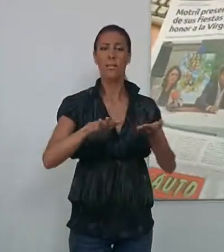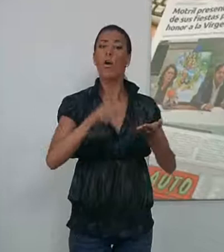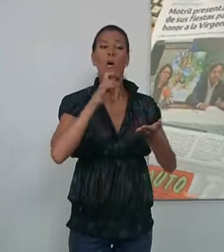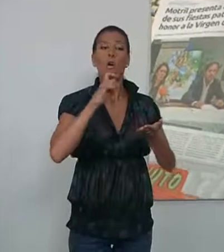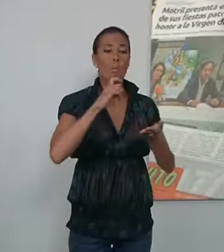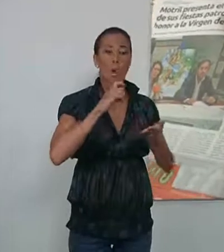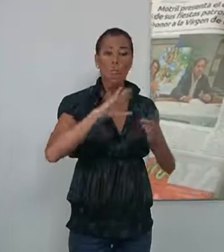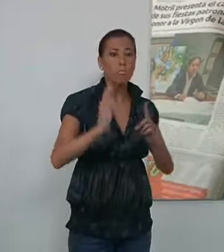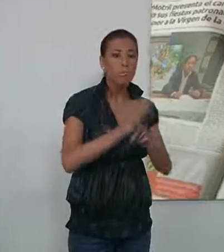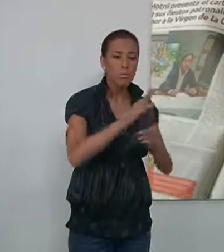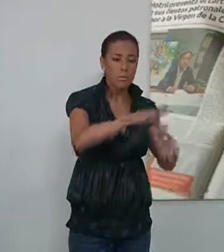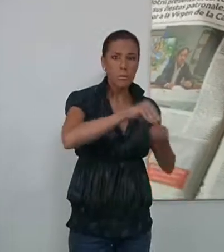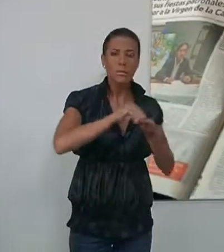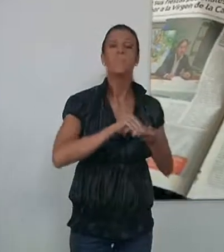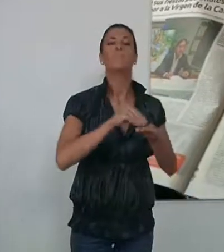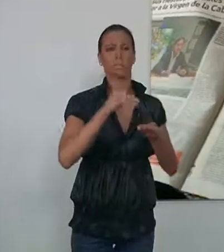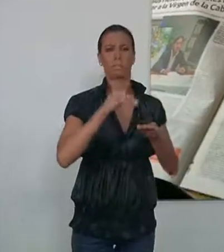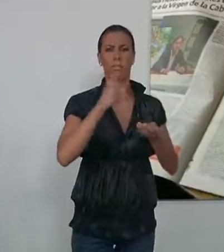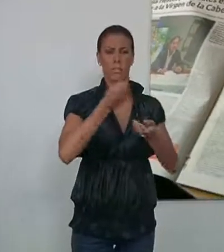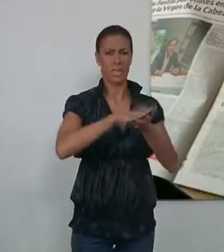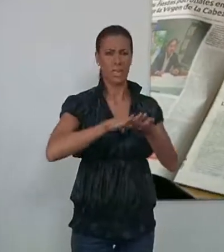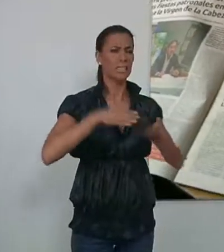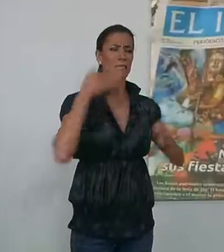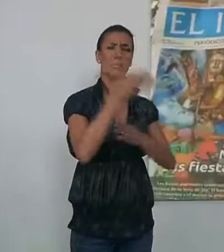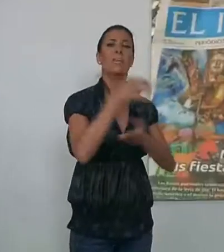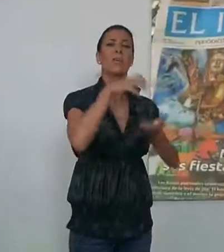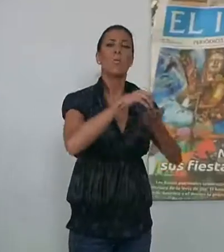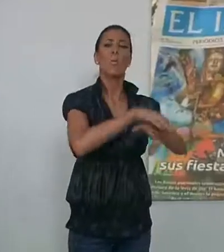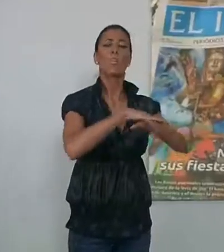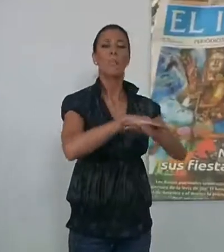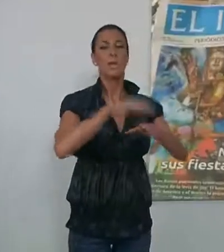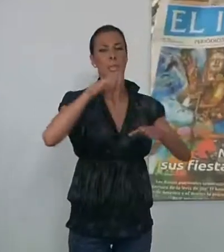conseguirse en los lugares habituales como dependencias municipales o anunciantes.